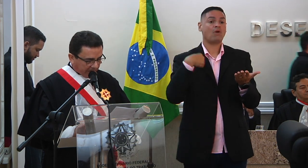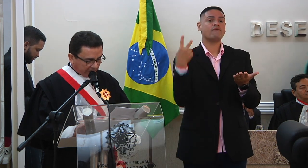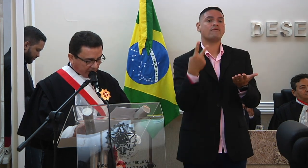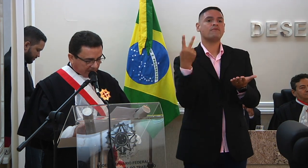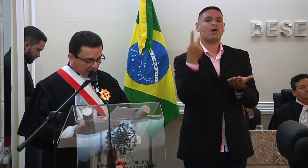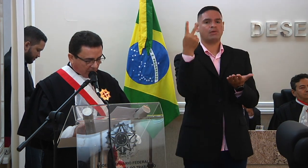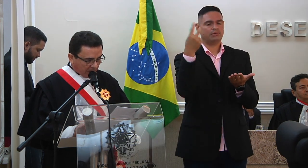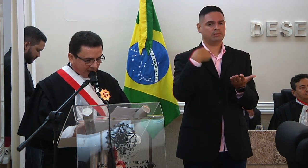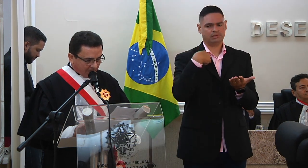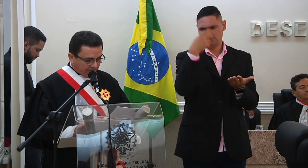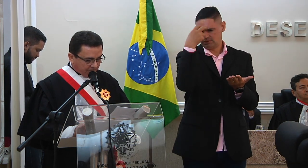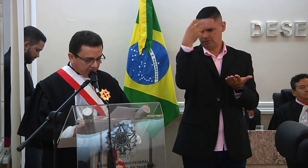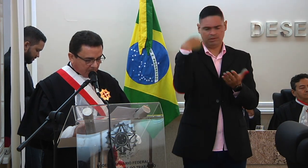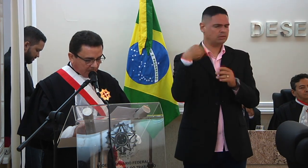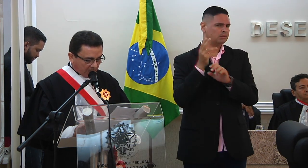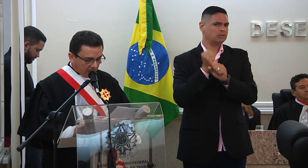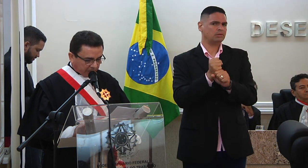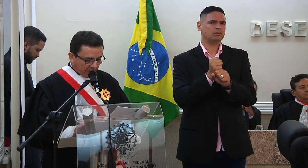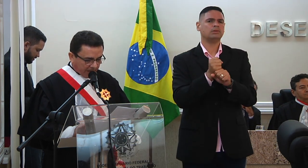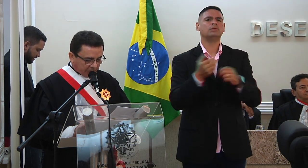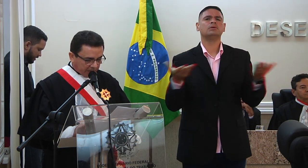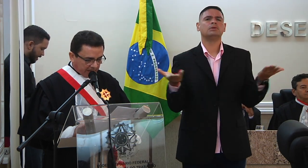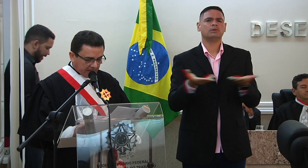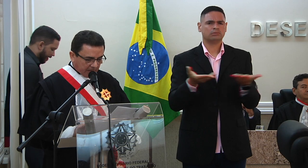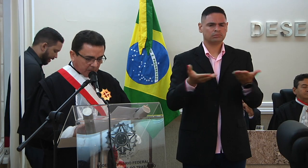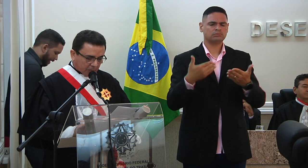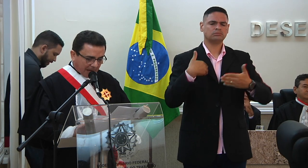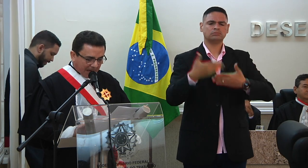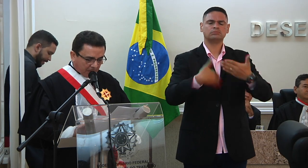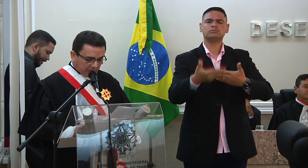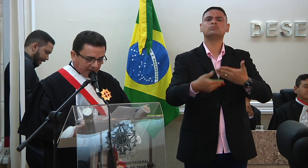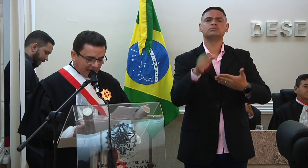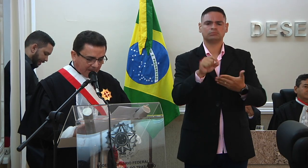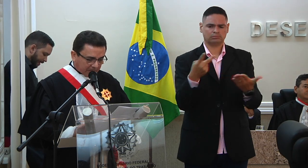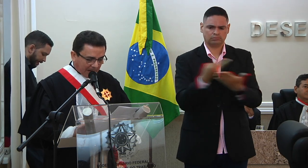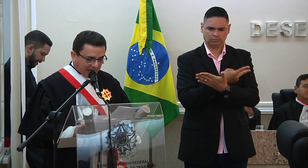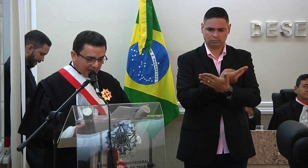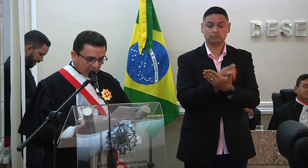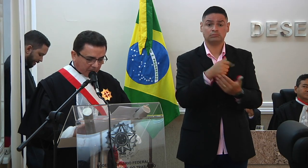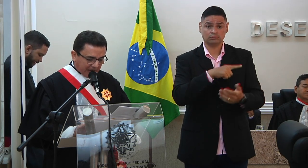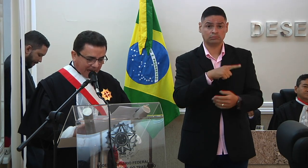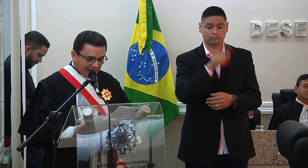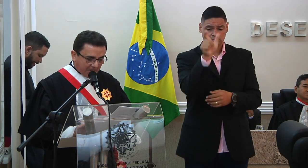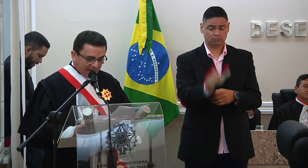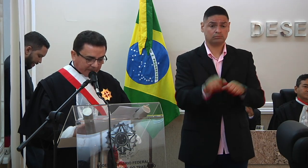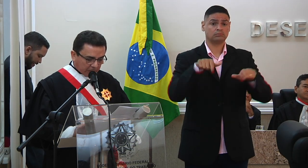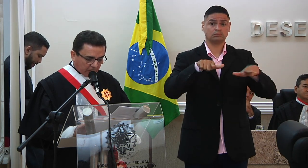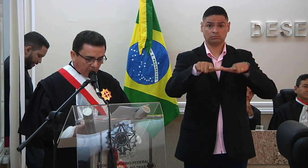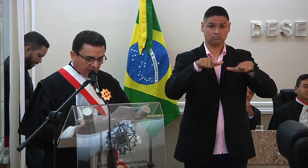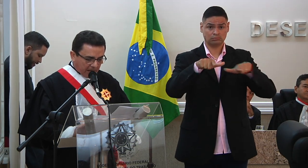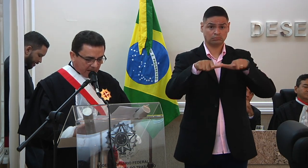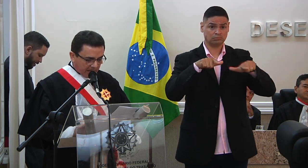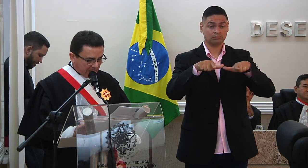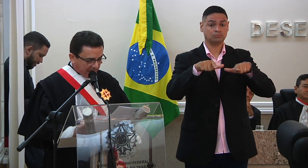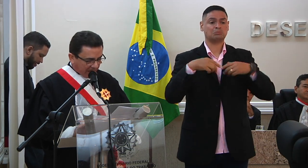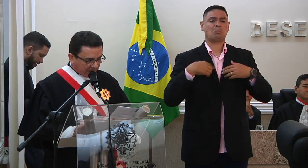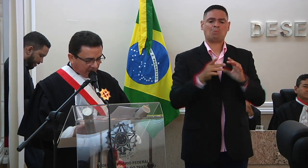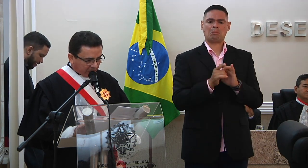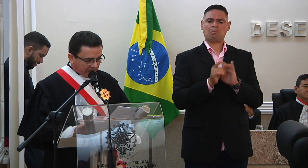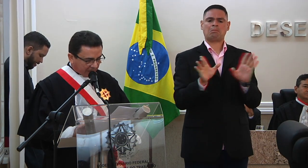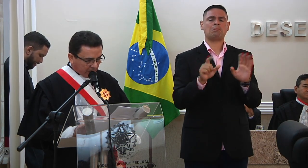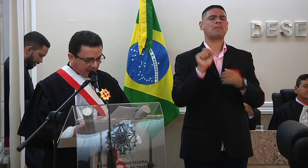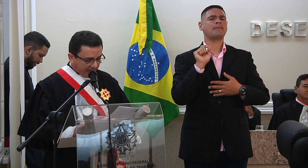pelo conhecimento acumulado em consequência o trabalhador terá mais autonomia